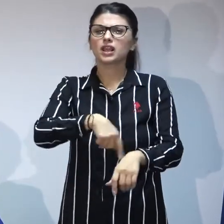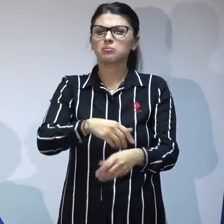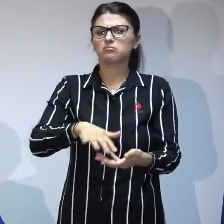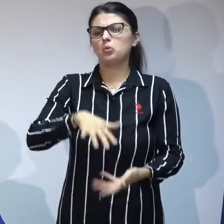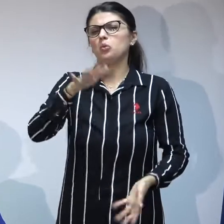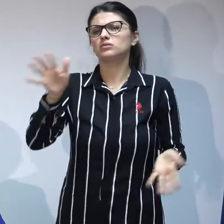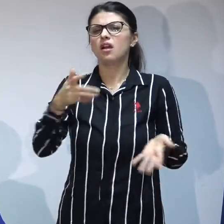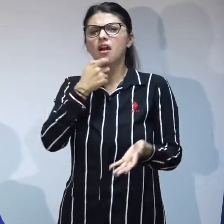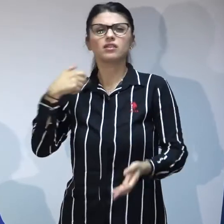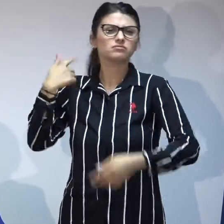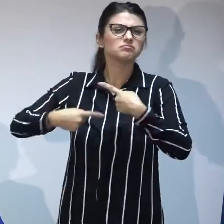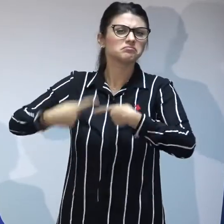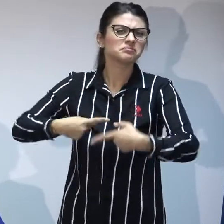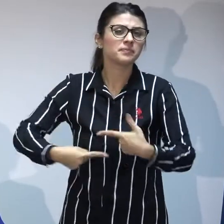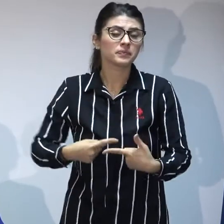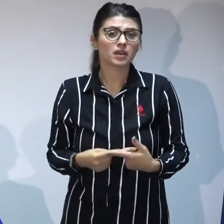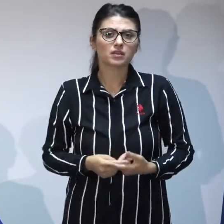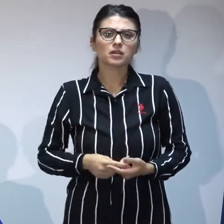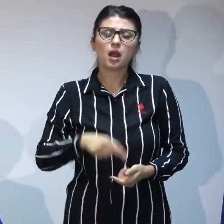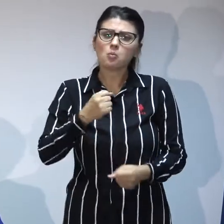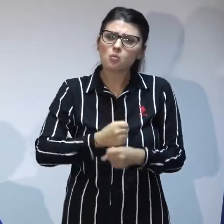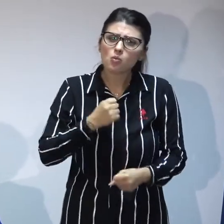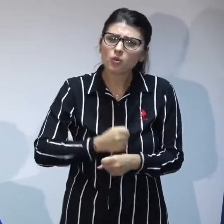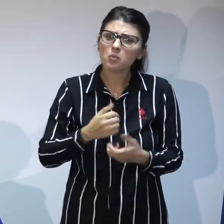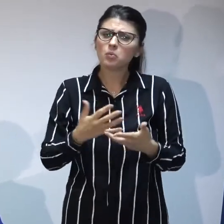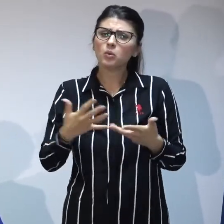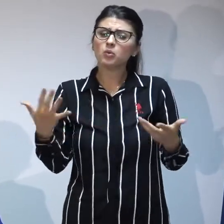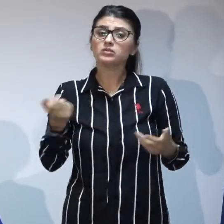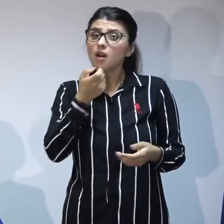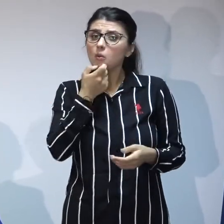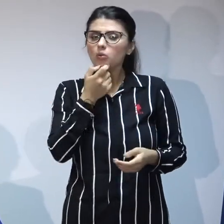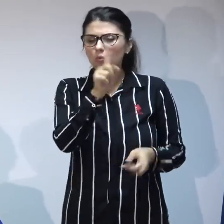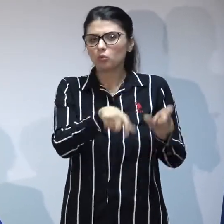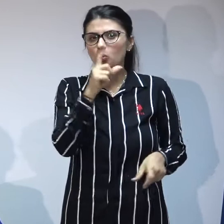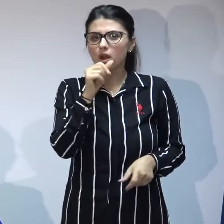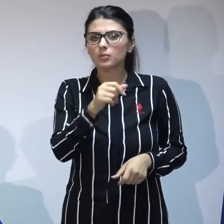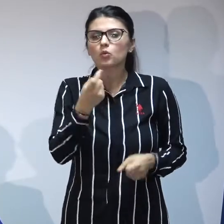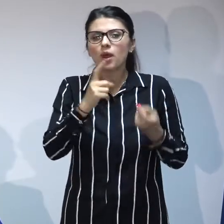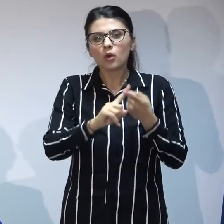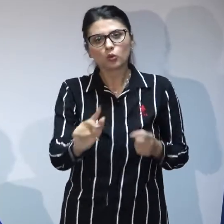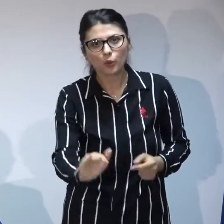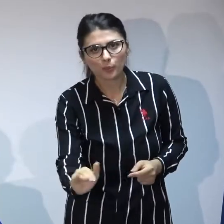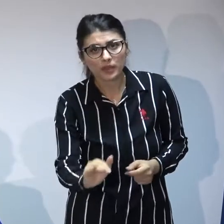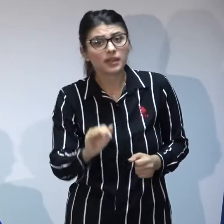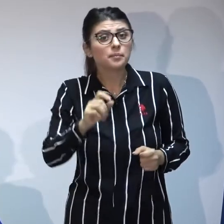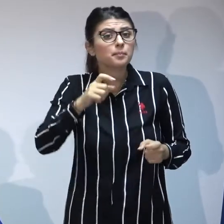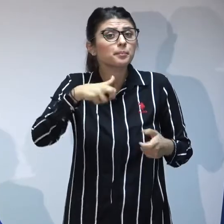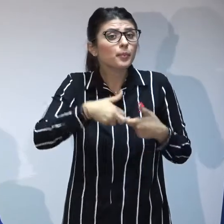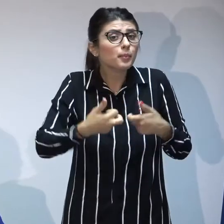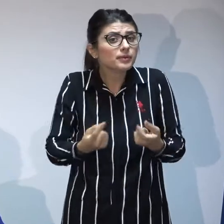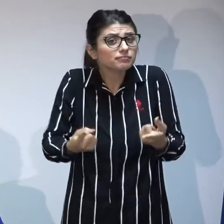timpului munca acestor oameni nu în interacțiune cu copii ci în interacțiune cu dosare